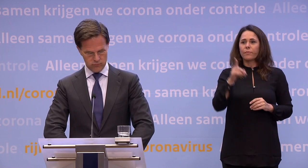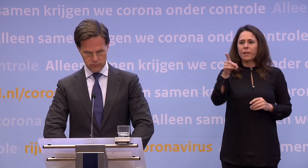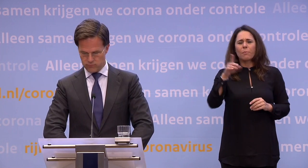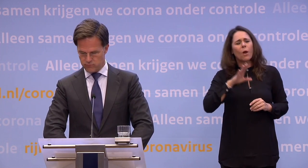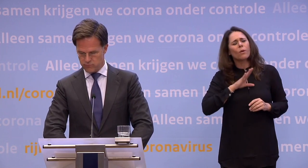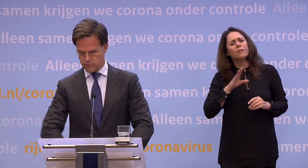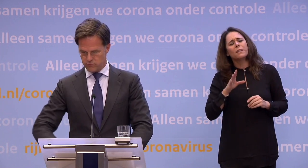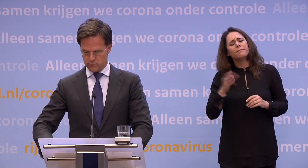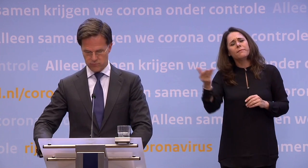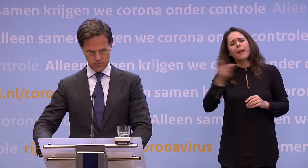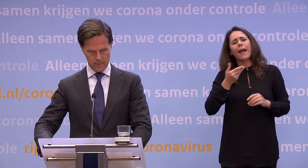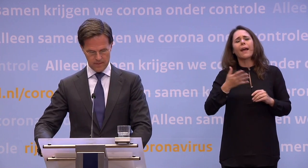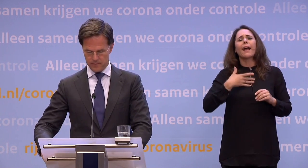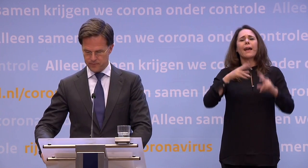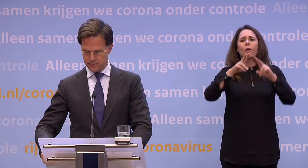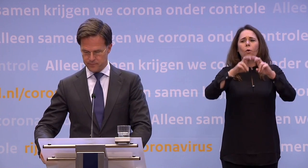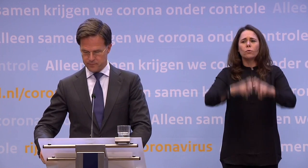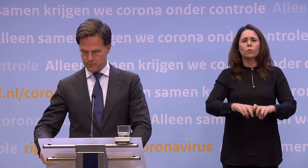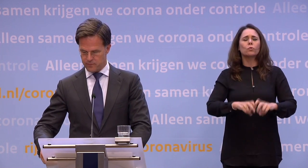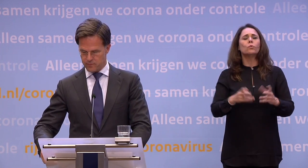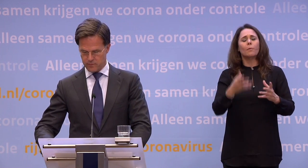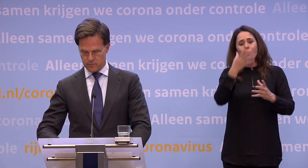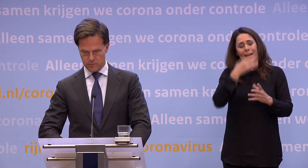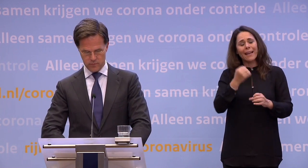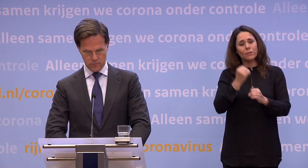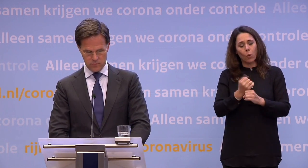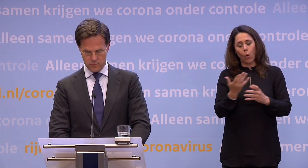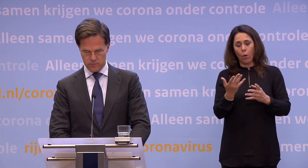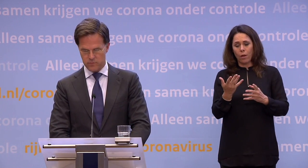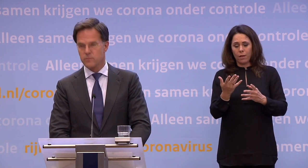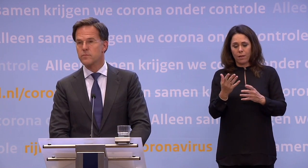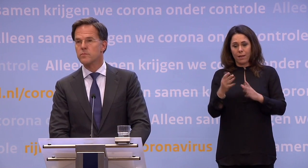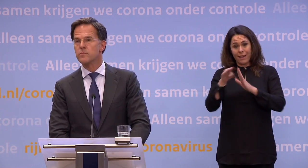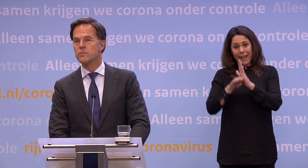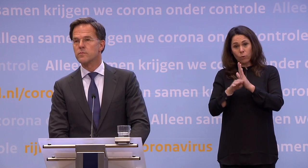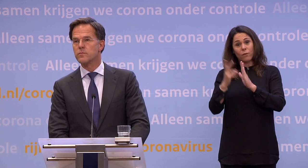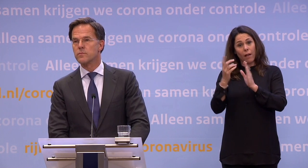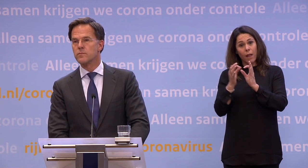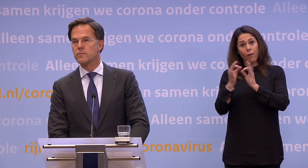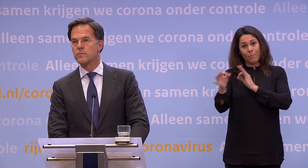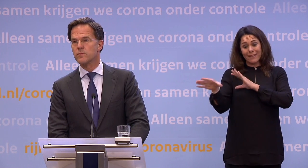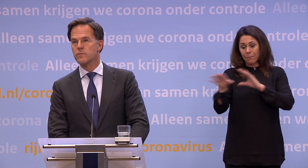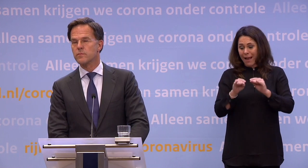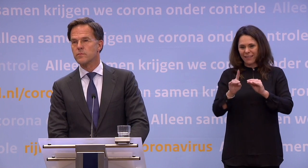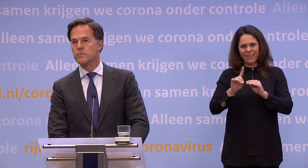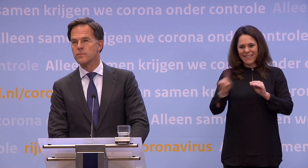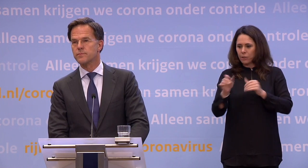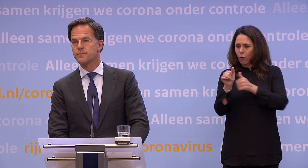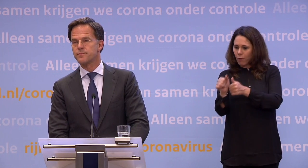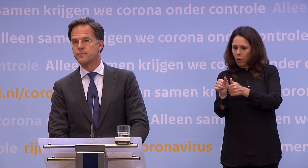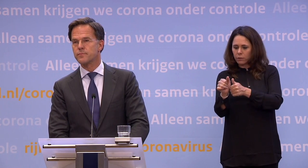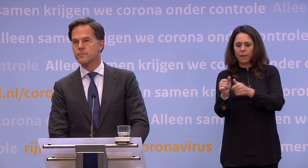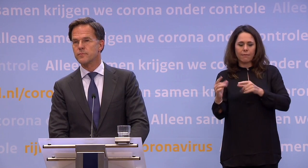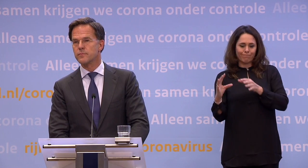ook een feit... ...namelijk dat het minder wordt nageleefd... ...en dat er een samenhang is met de versoepeling van de maatregelen. Dus dan is het toch